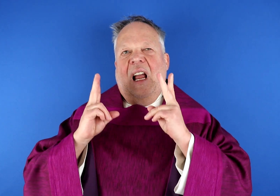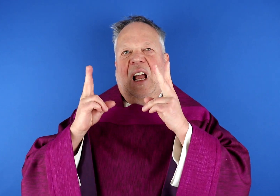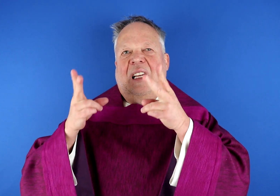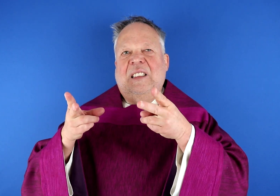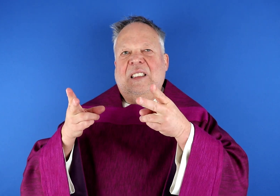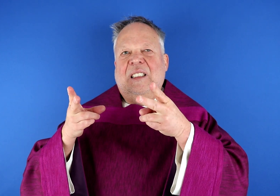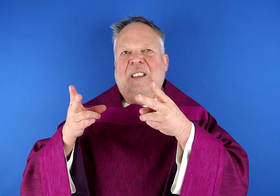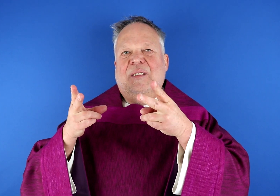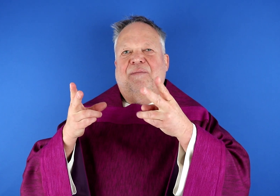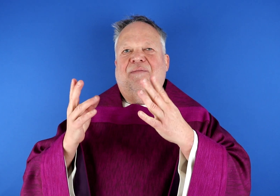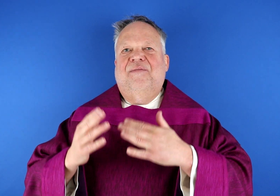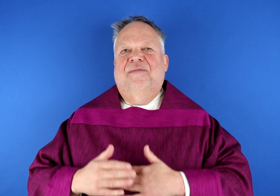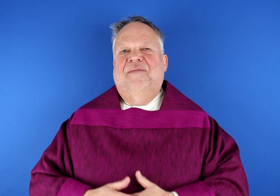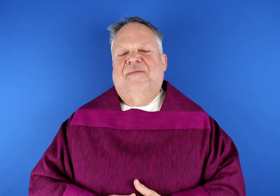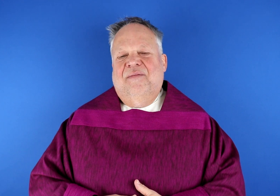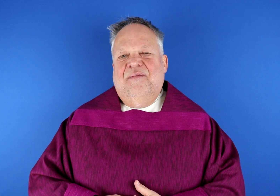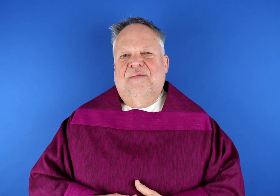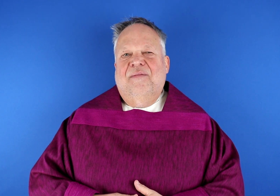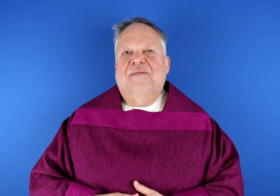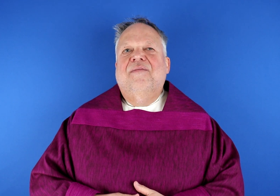Meine letzte Reise.